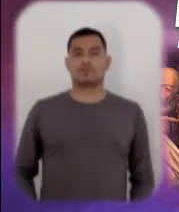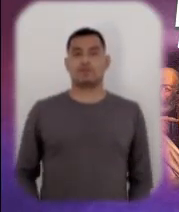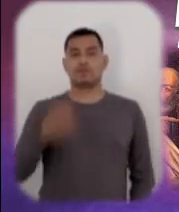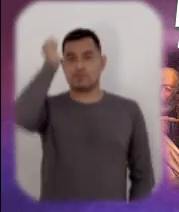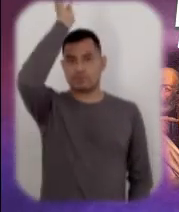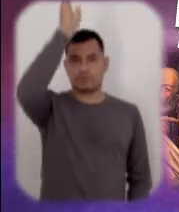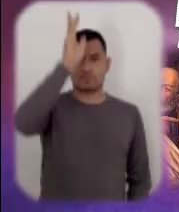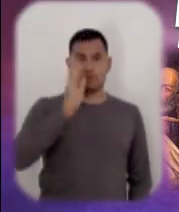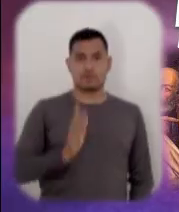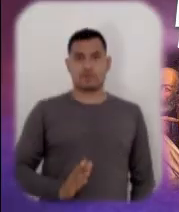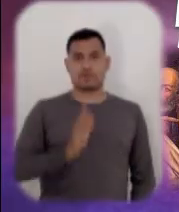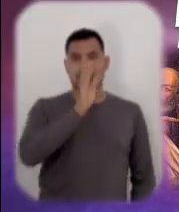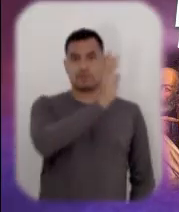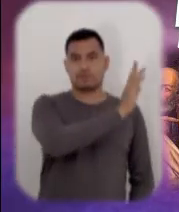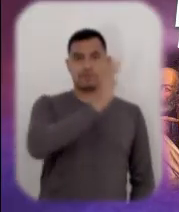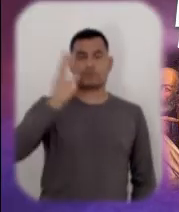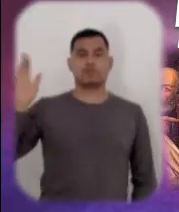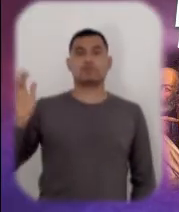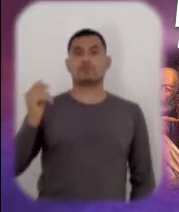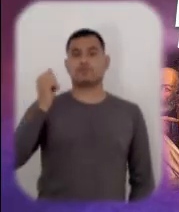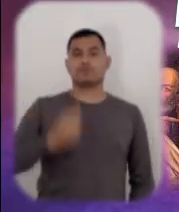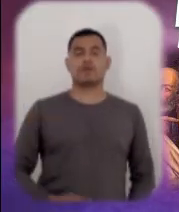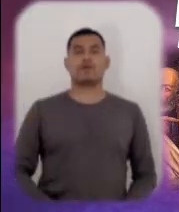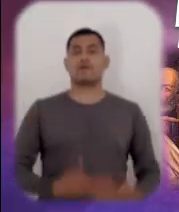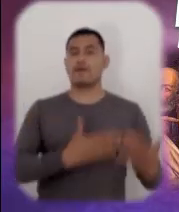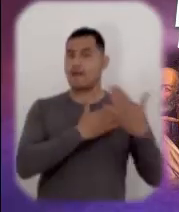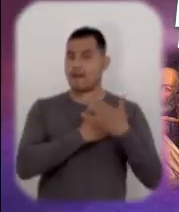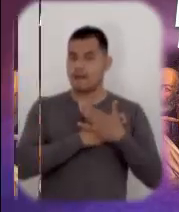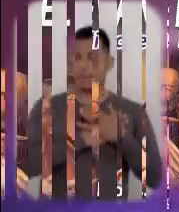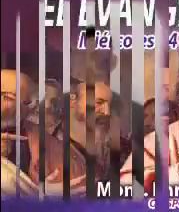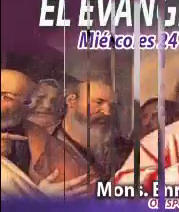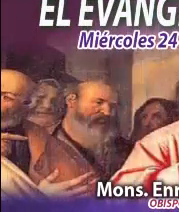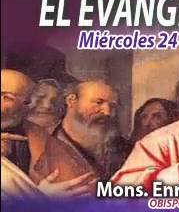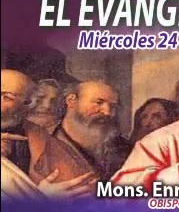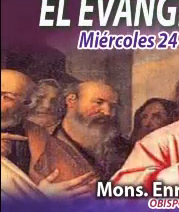te bendiga en nombre del Padre, y del Hijo, y del Espíritu Santo.